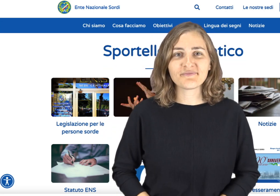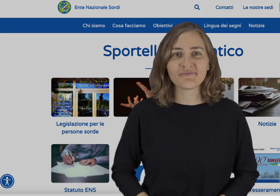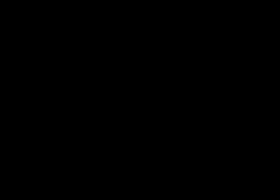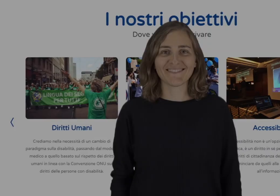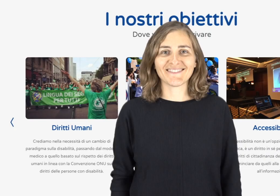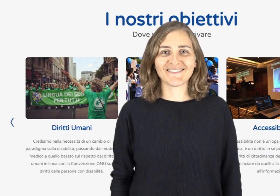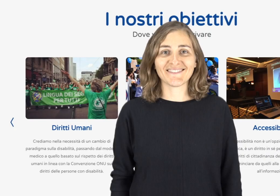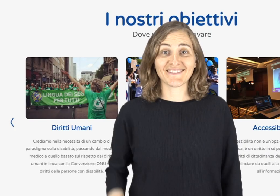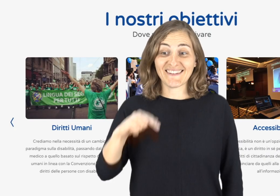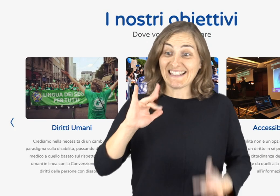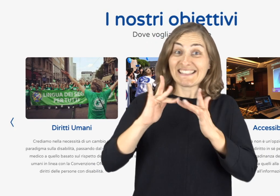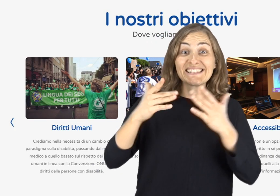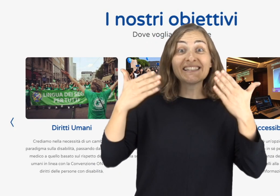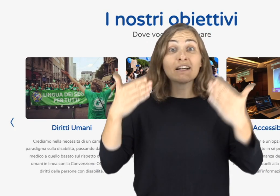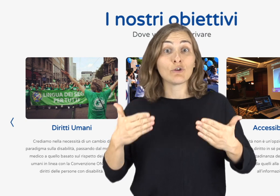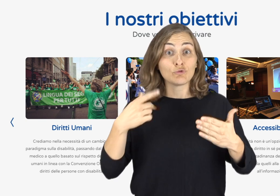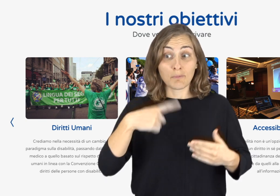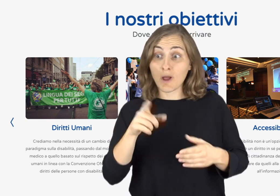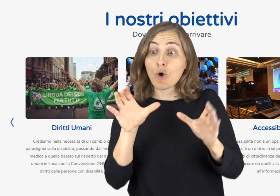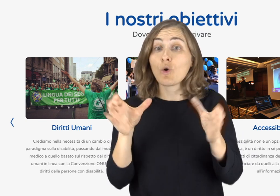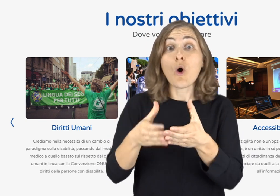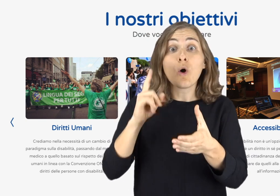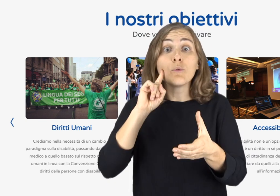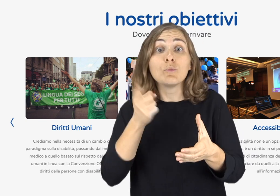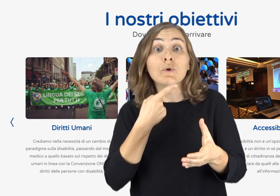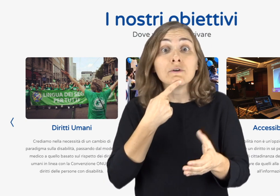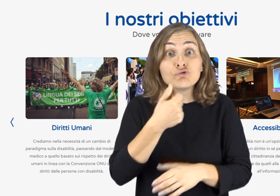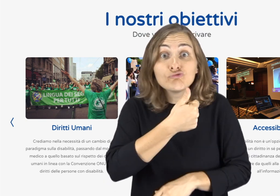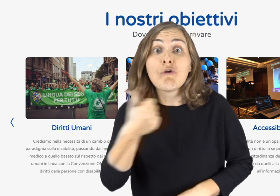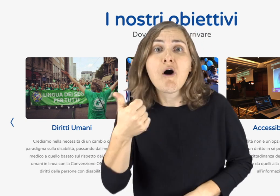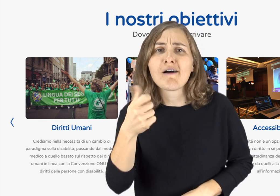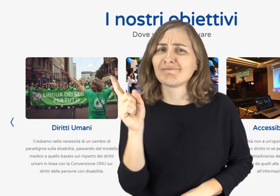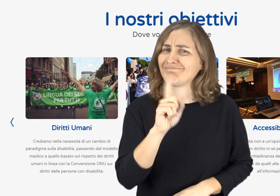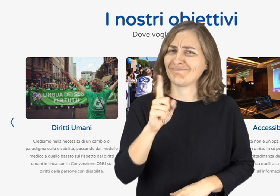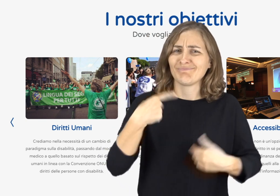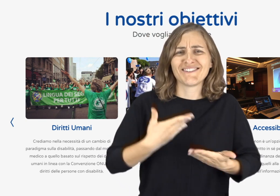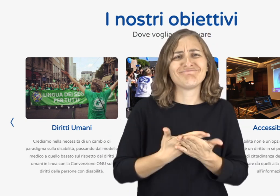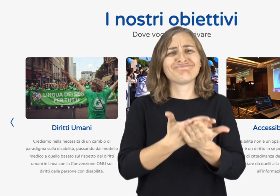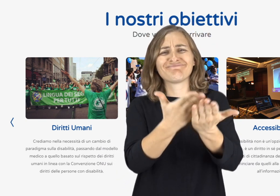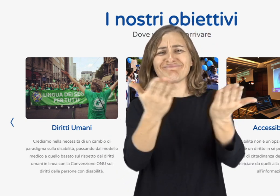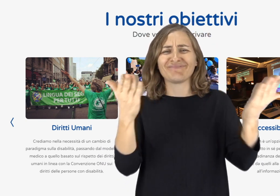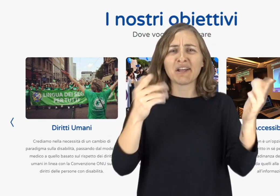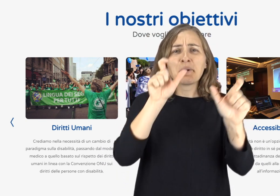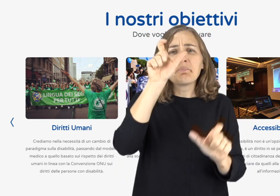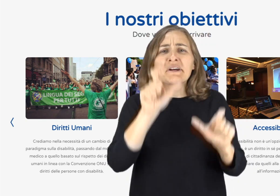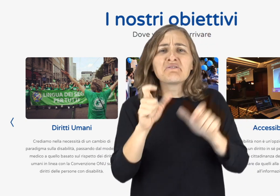Il nuovo sito Enz, infatti, è pensato per essere fruito solamente dalla comunità sorda? No,